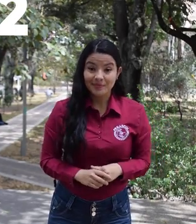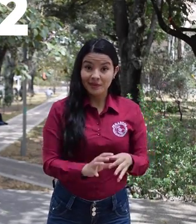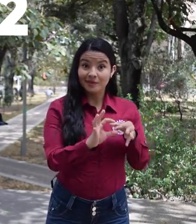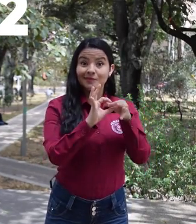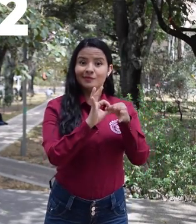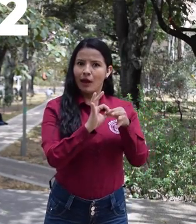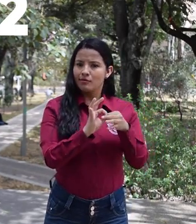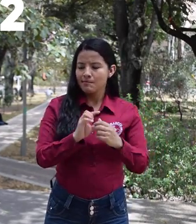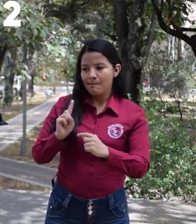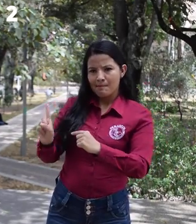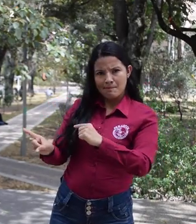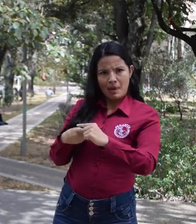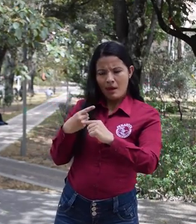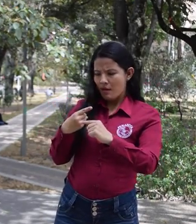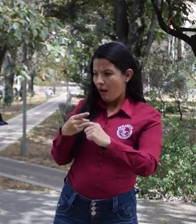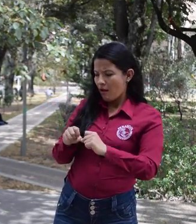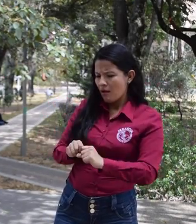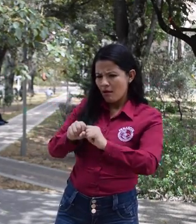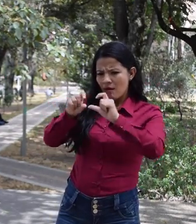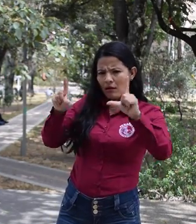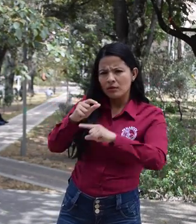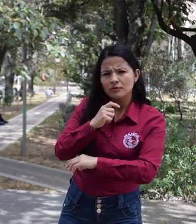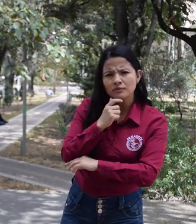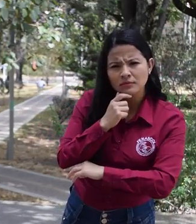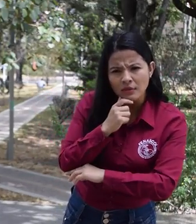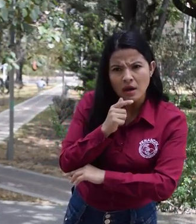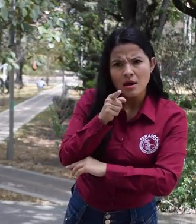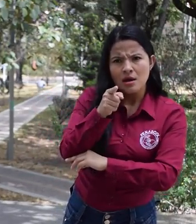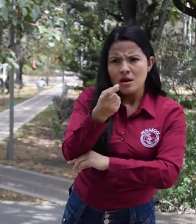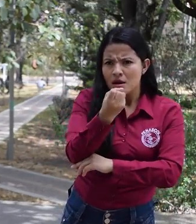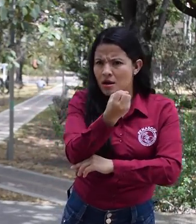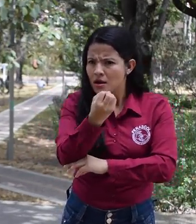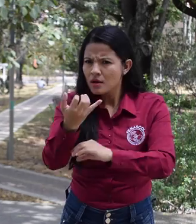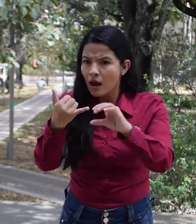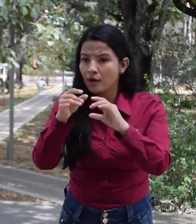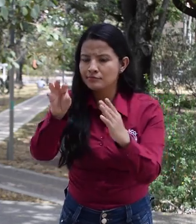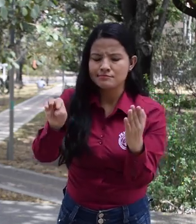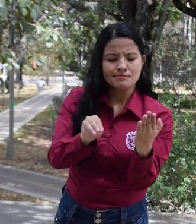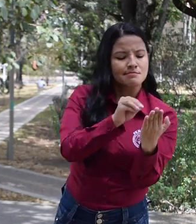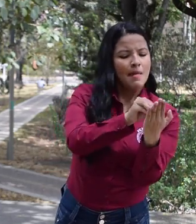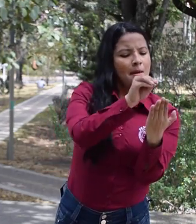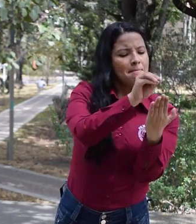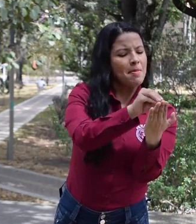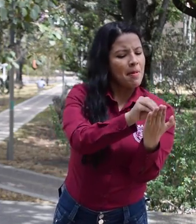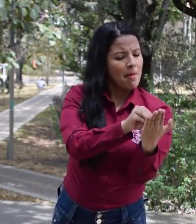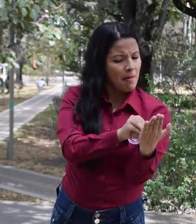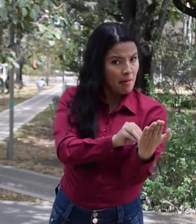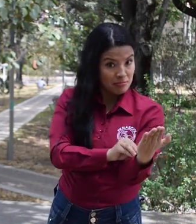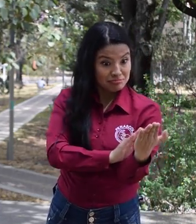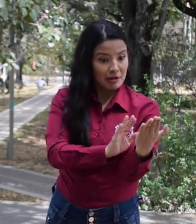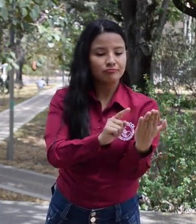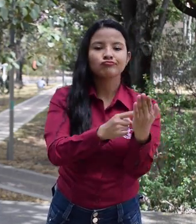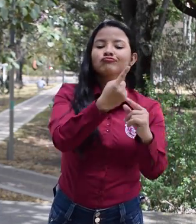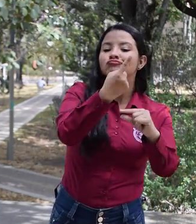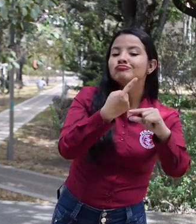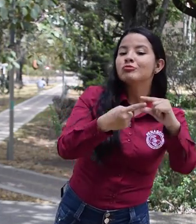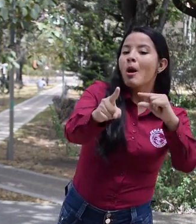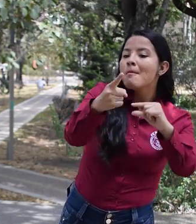Recibiremos tu inscripción, en la que tendremos en cuenta el número de WhatsApp para confirmar por